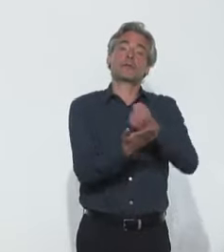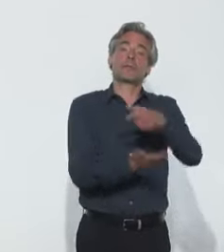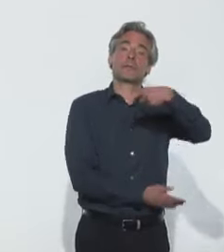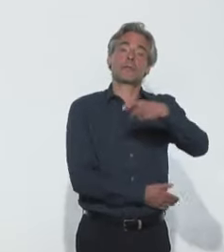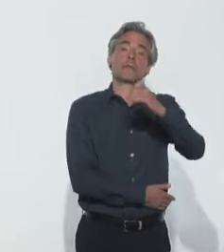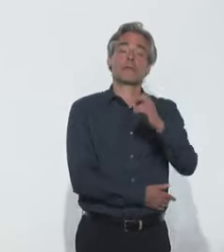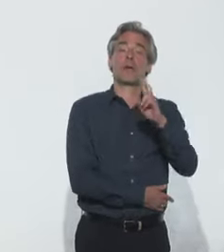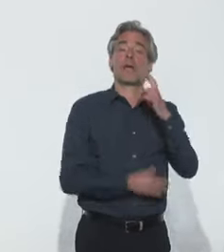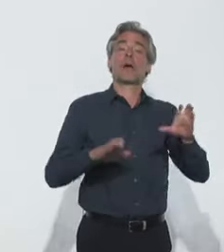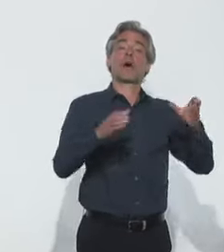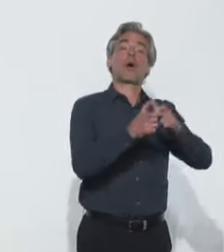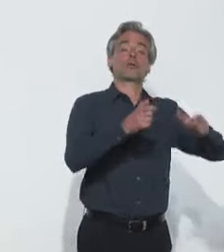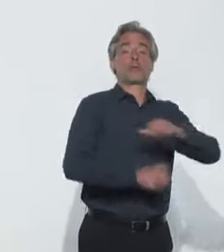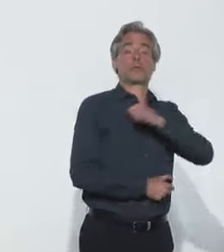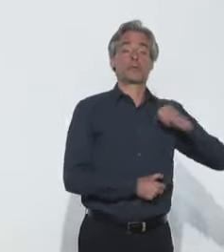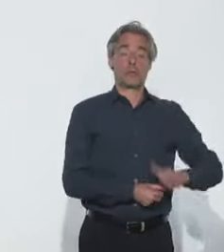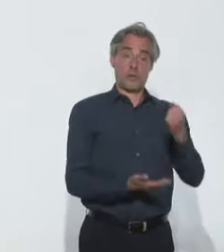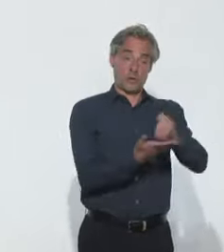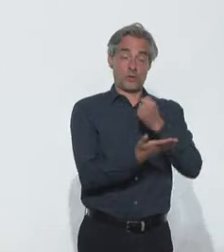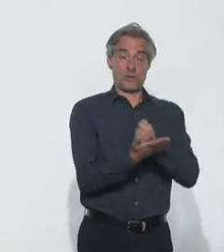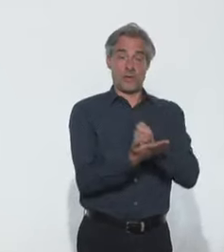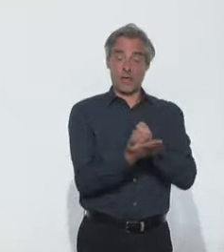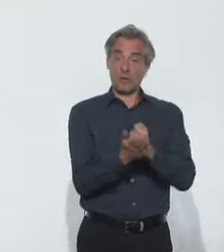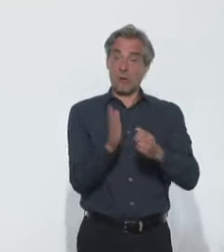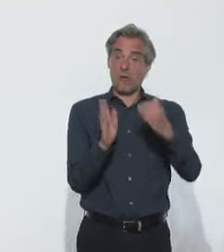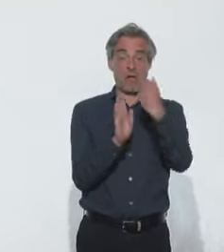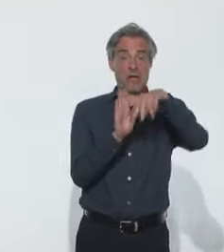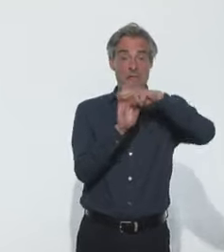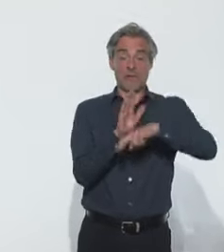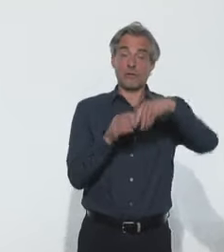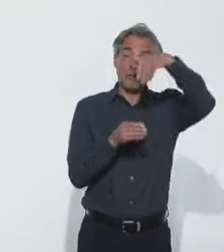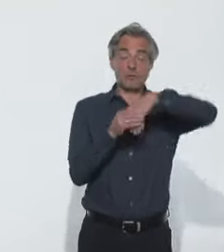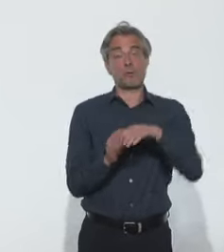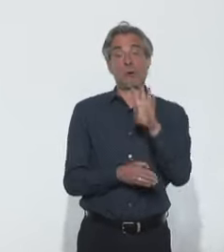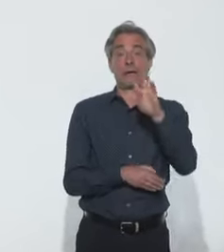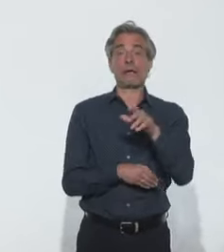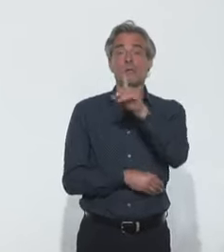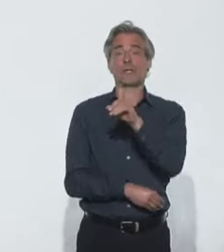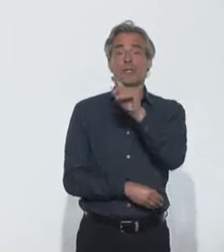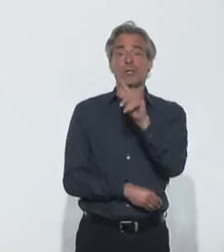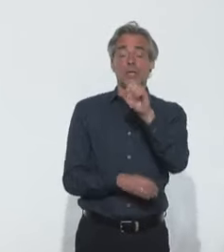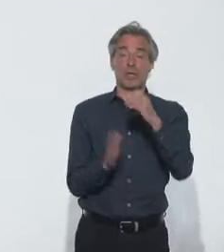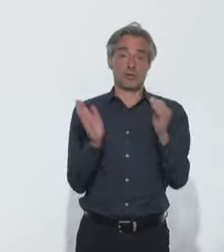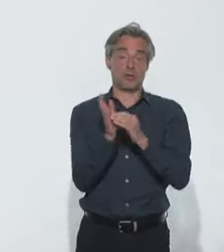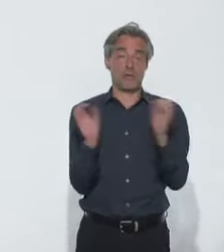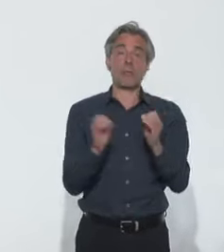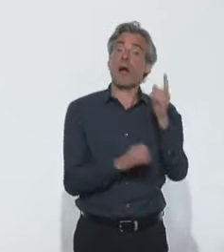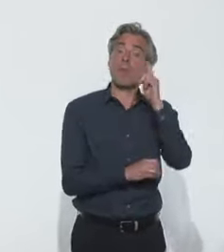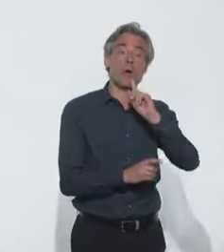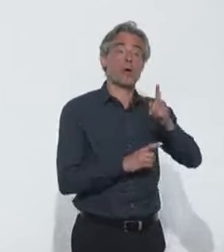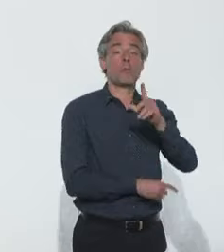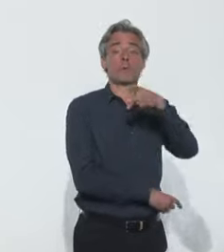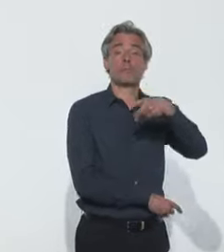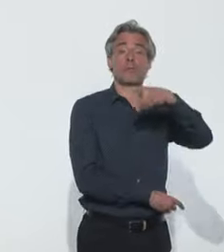chinois BGI. Ce test PCR n'est pas répertorié parmi les quarantaines que liste la DGS. Pourquoi commander des tests